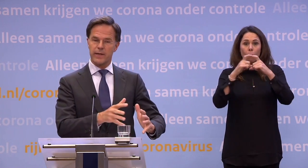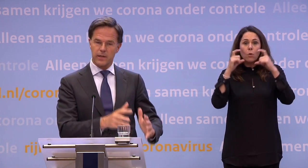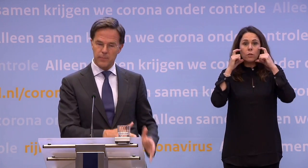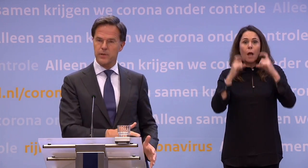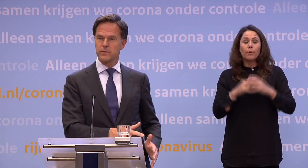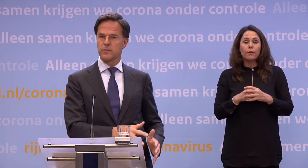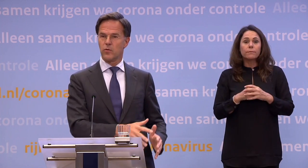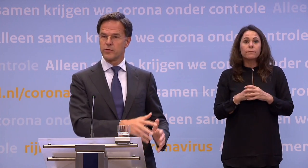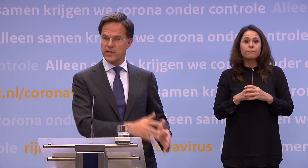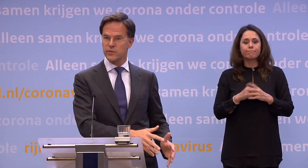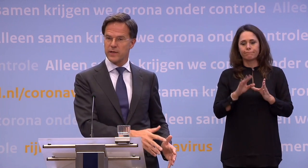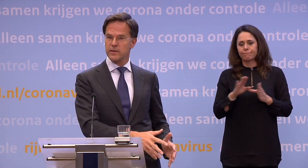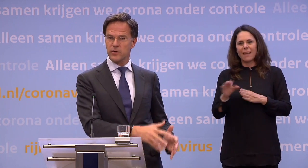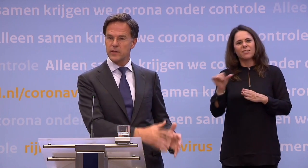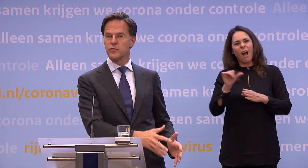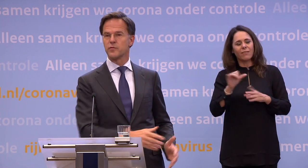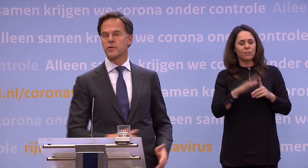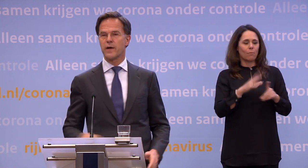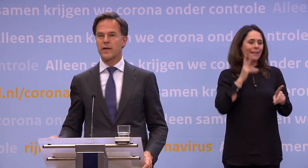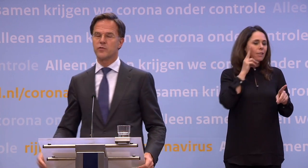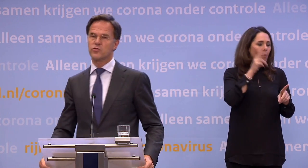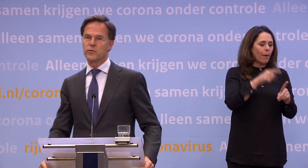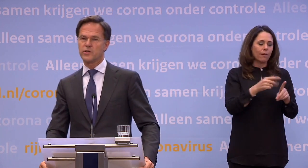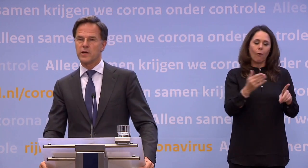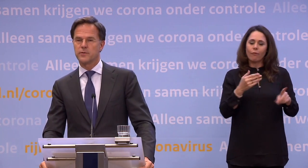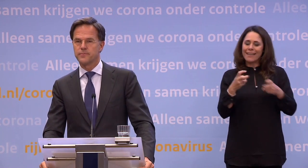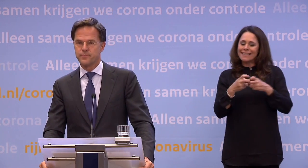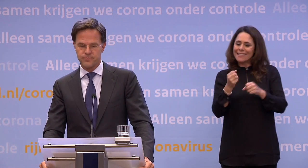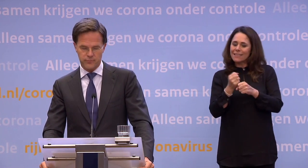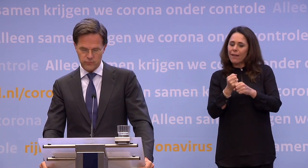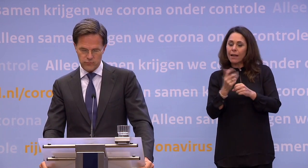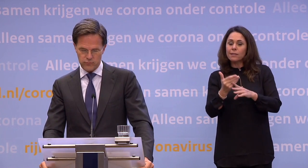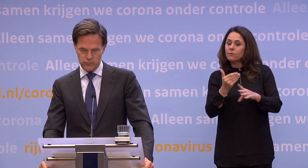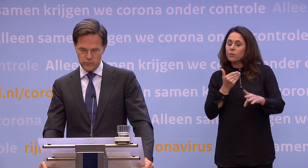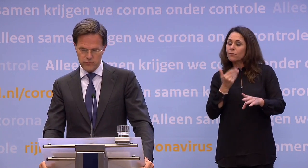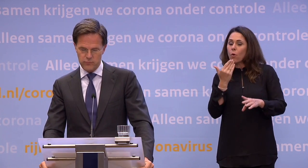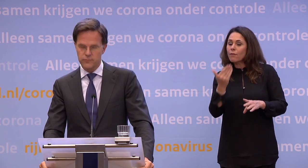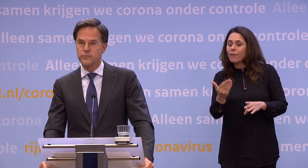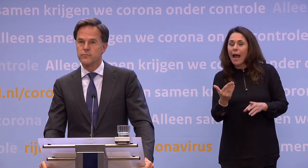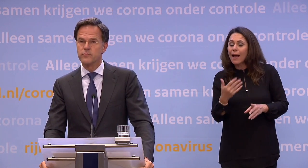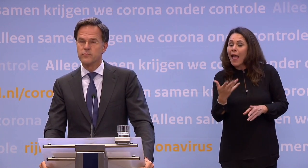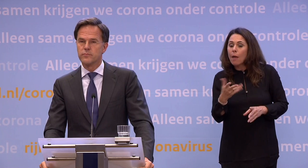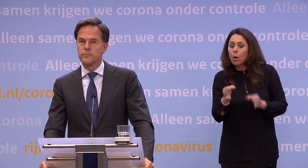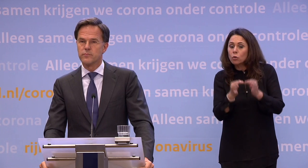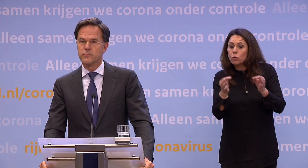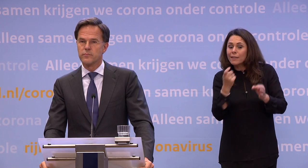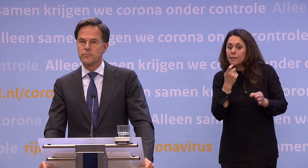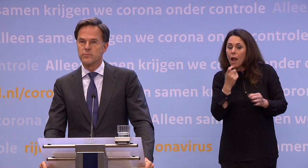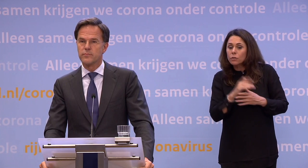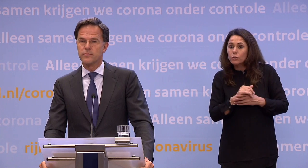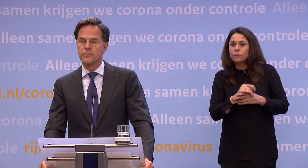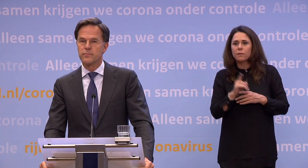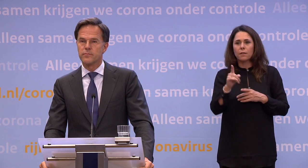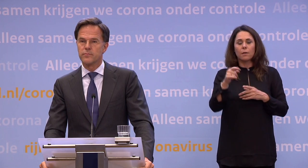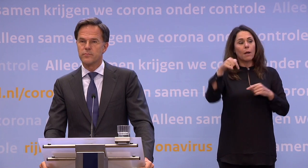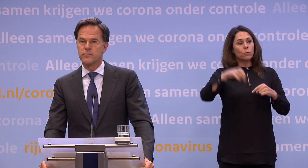anders dan bij de kapper of de sekswerker... ...kun je niet van tevoren vragen, heeft u gezondheidsklachten? Maar nu is dus de capaciteit weer vol, dus iedereen